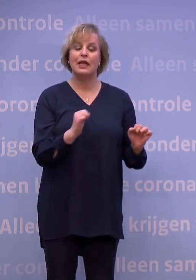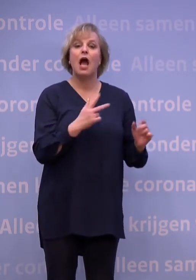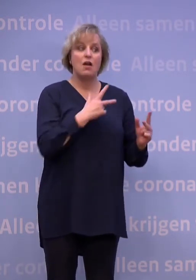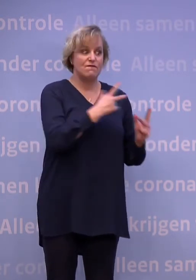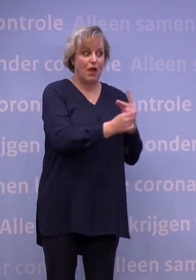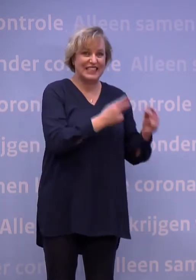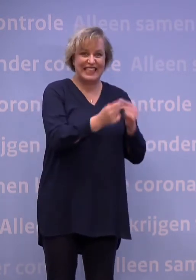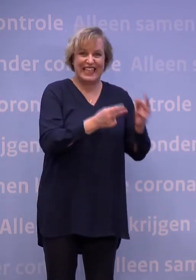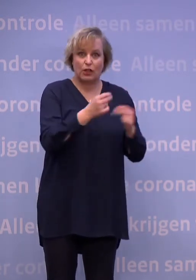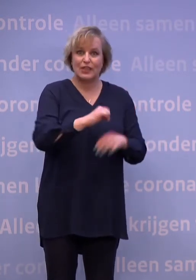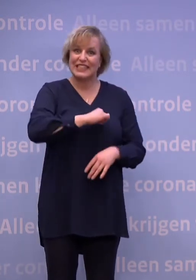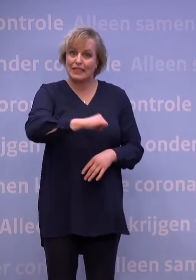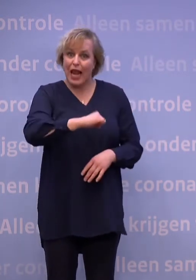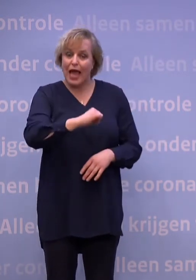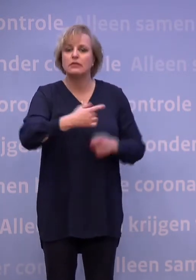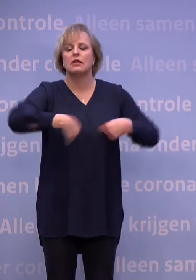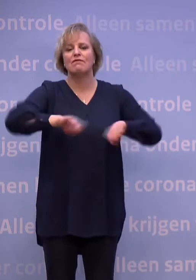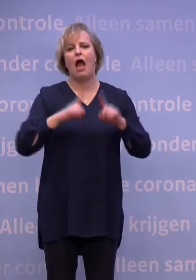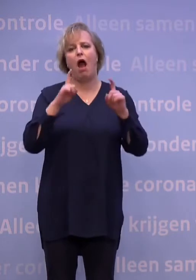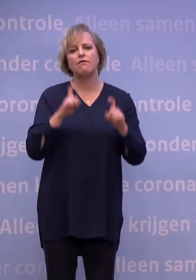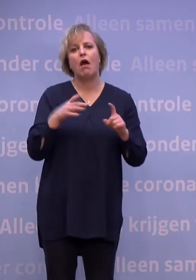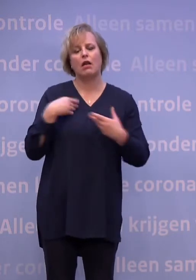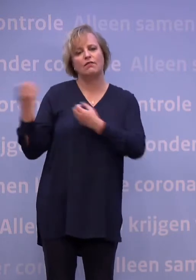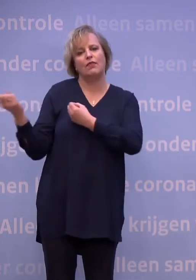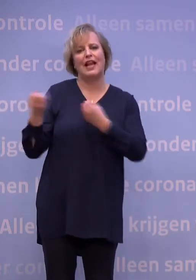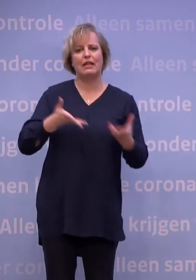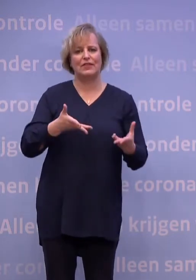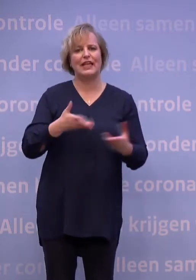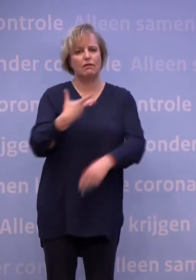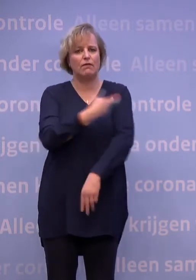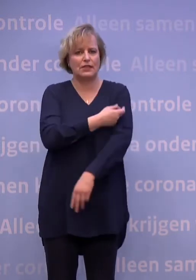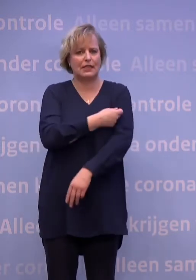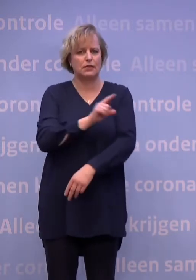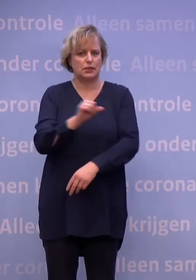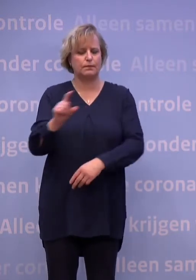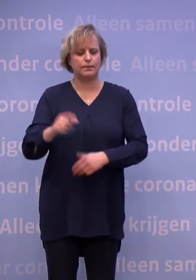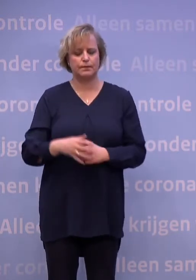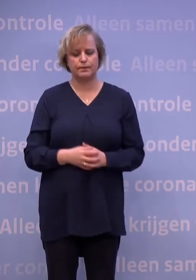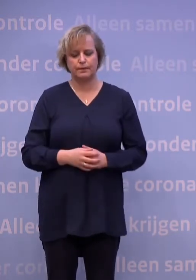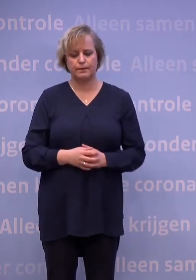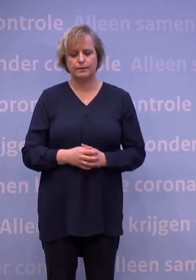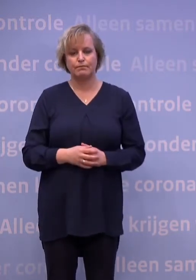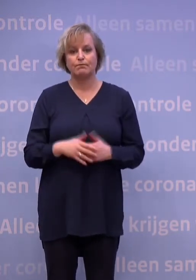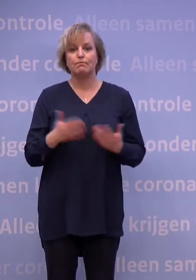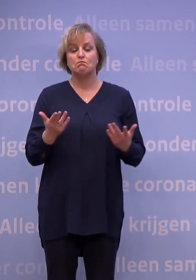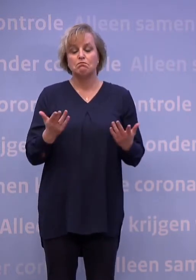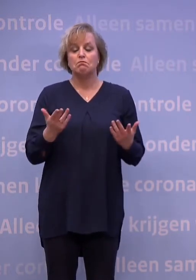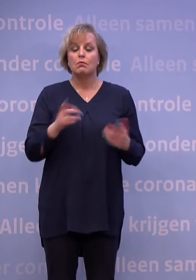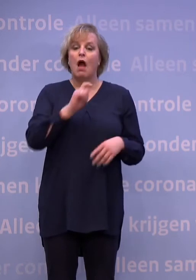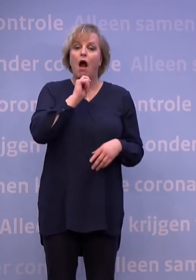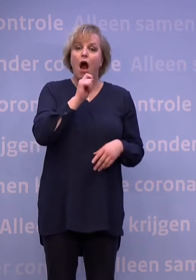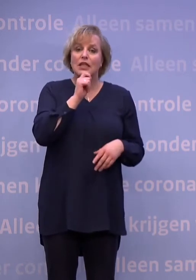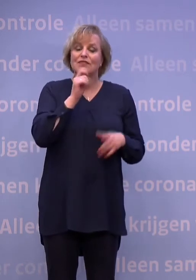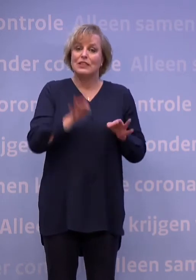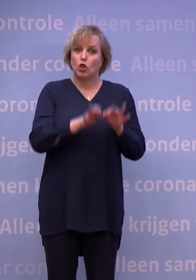vaccineren, zijn we afhankelijk van de leveringen van de vaccins. We kiezen er, in lijn met de adviezen van de